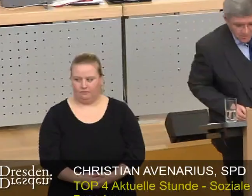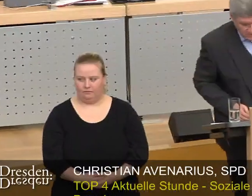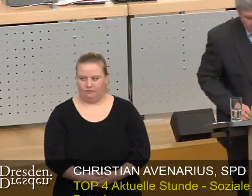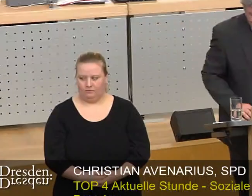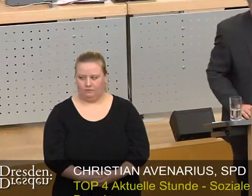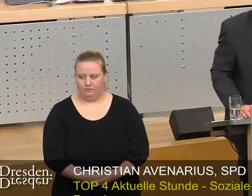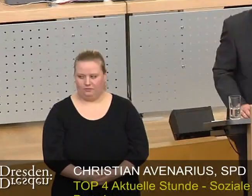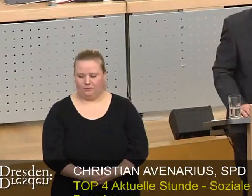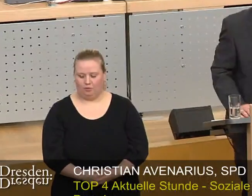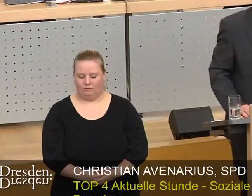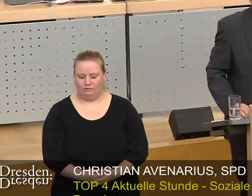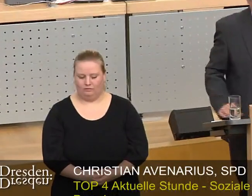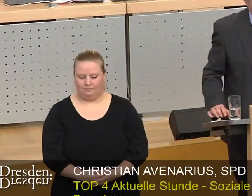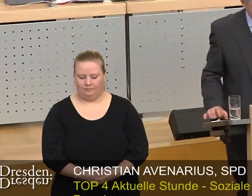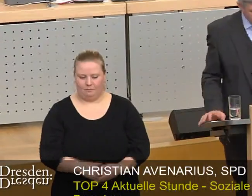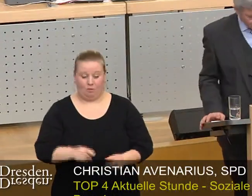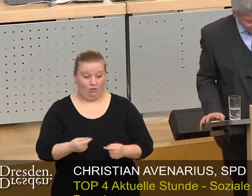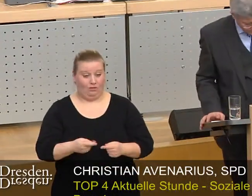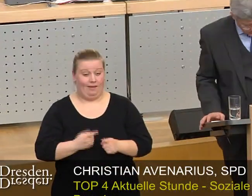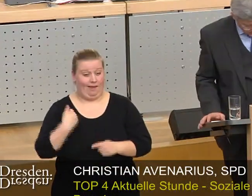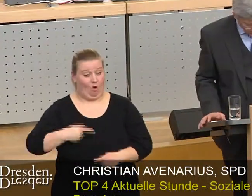Herr Oberbürgermeister, meine Damen und Herren,